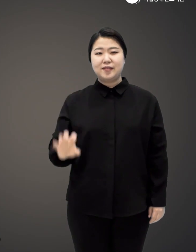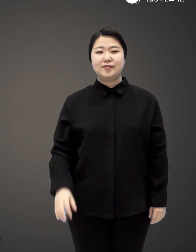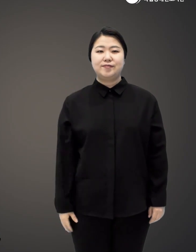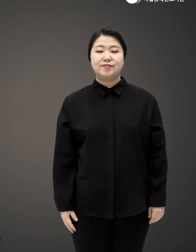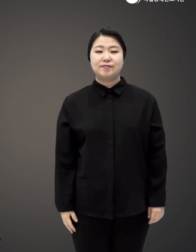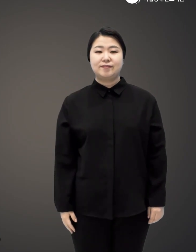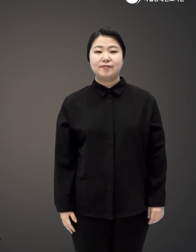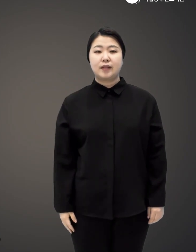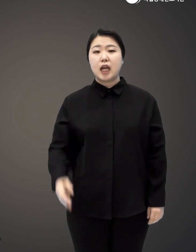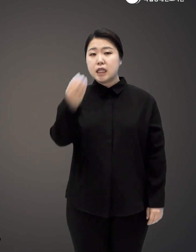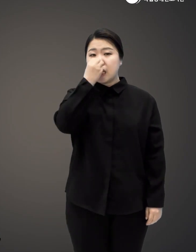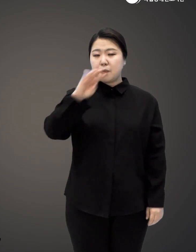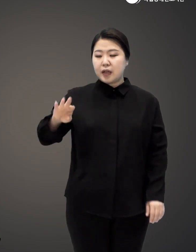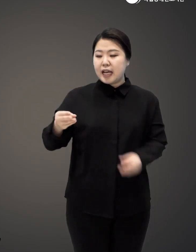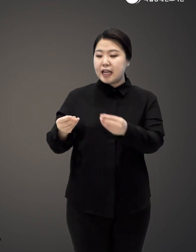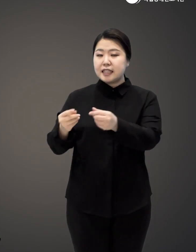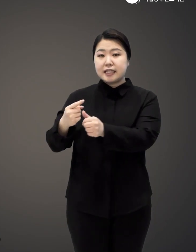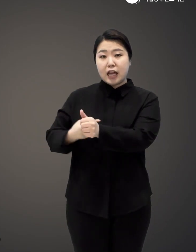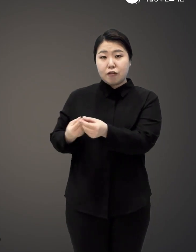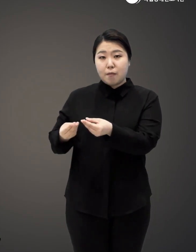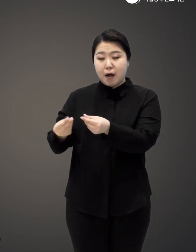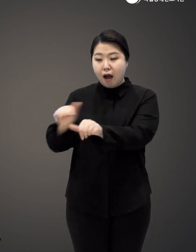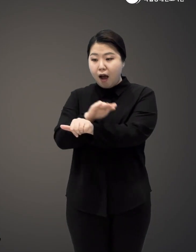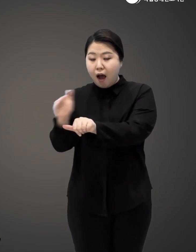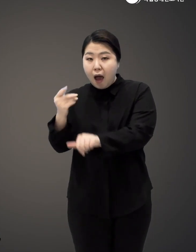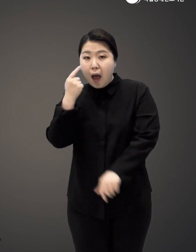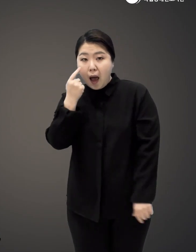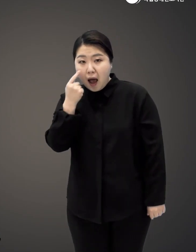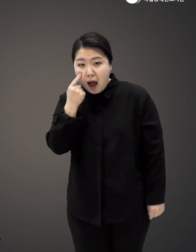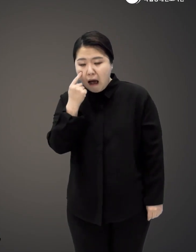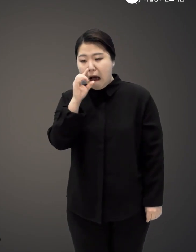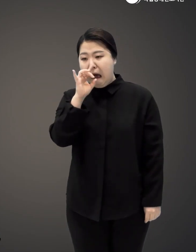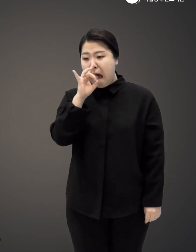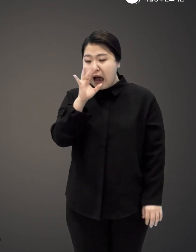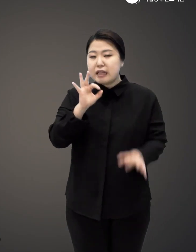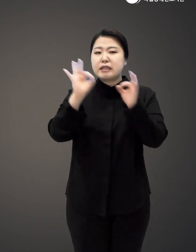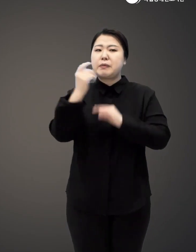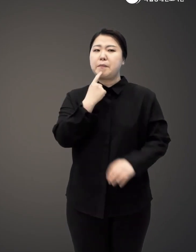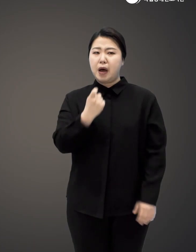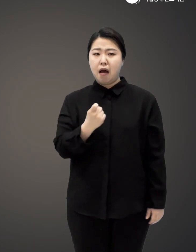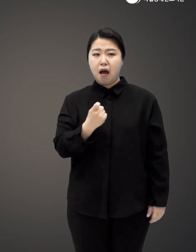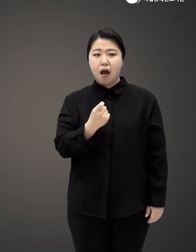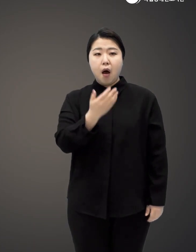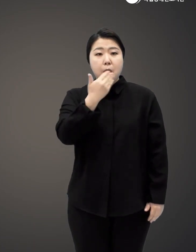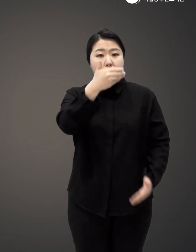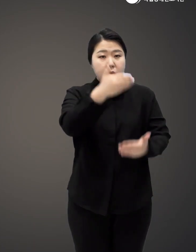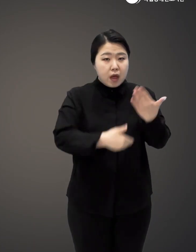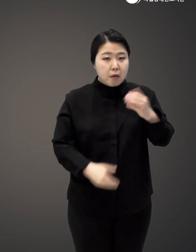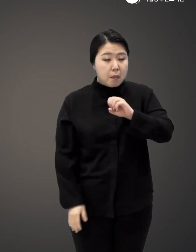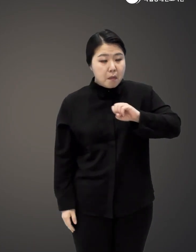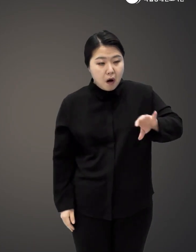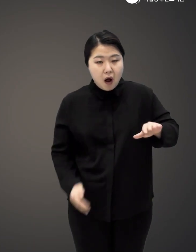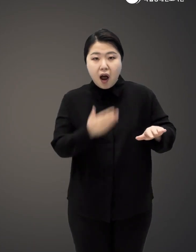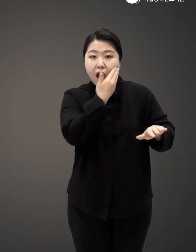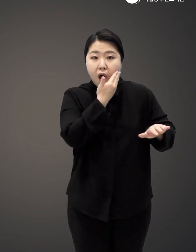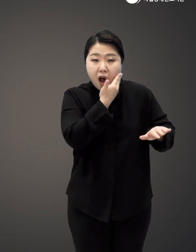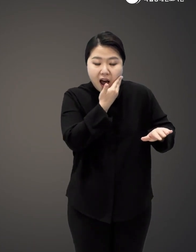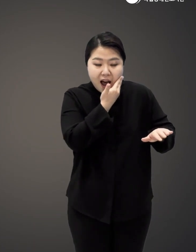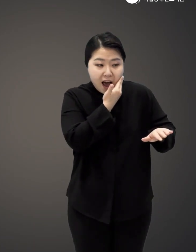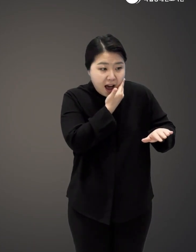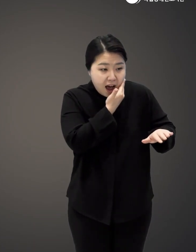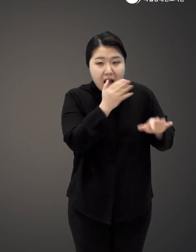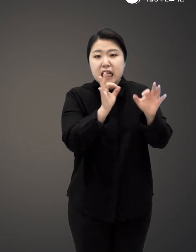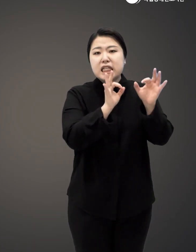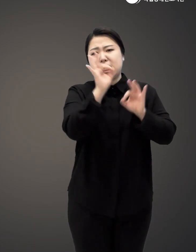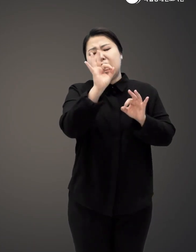쓰레기를 자연으로 되돌리려다가 무단 투기를 할 뻔했고 음식물 쓰레기를 태비로 만들려다가